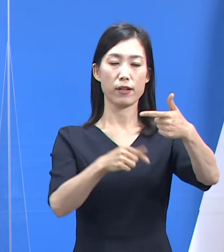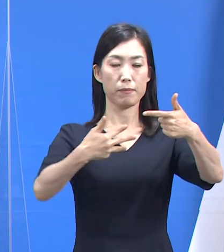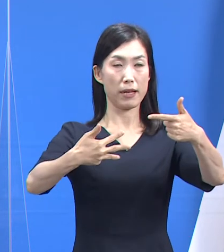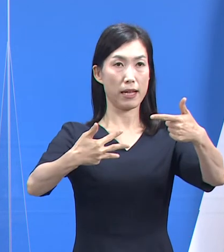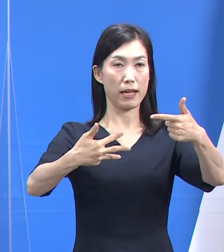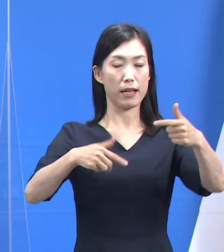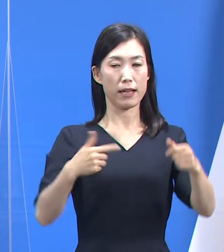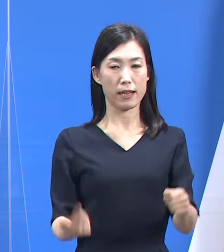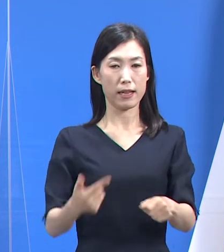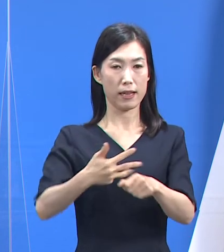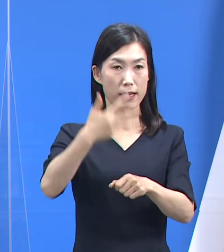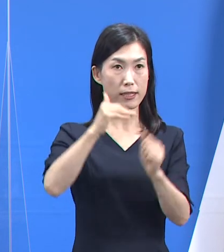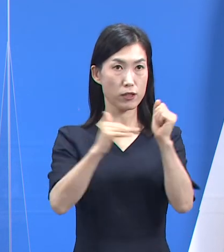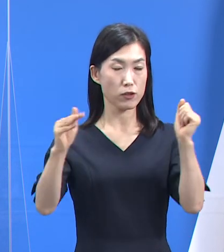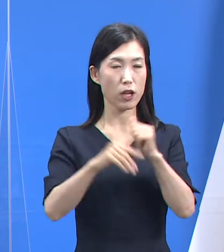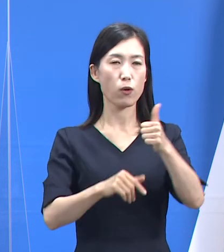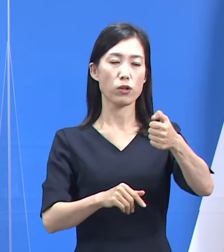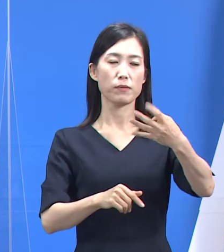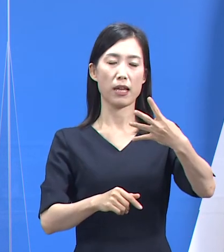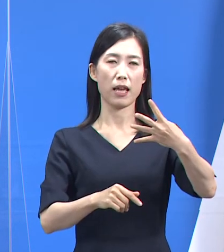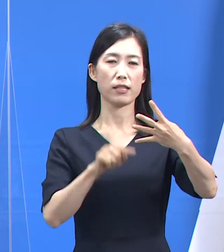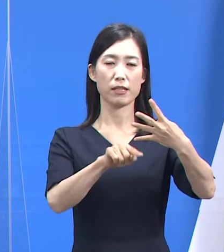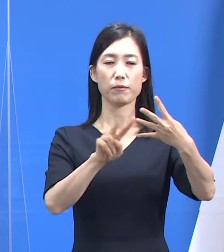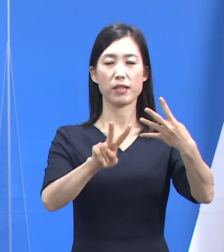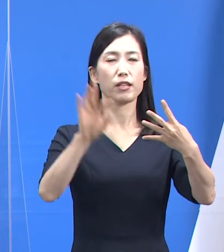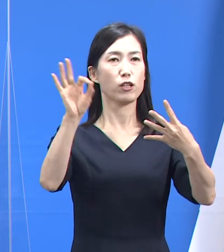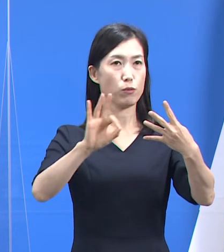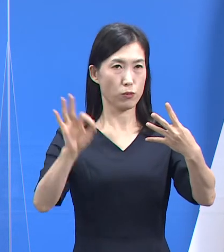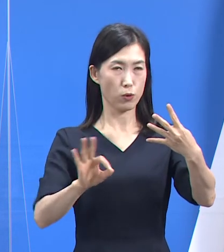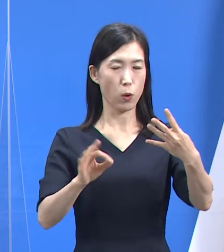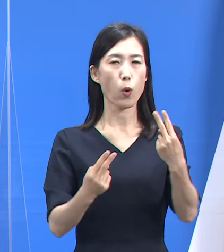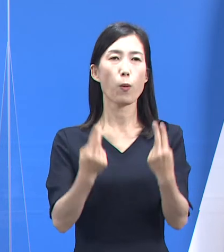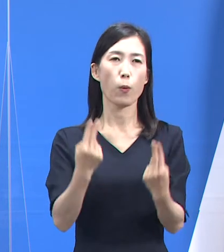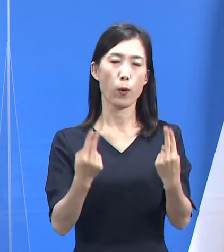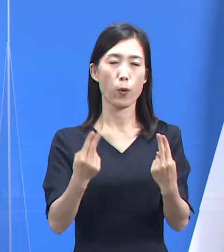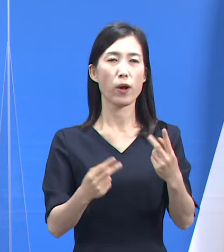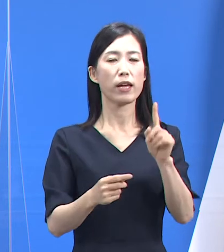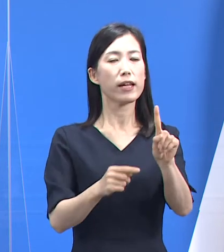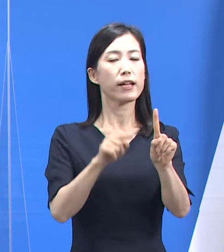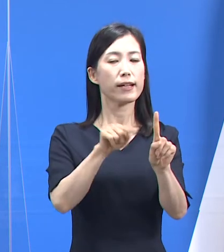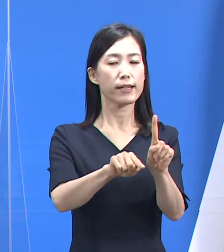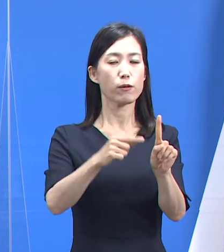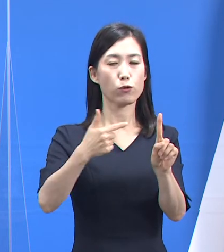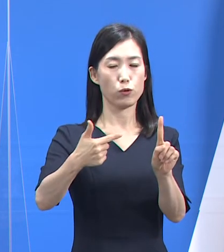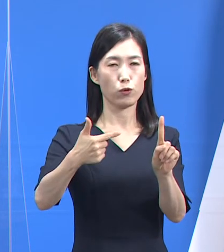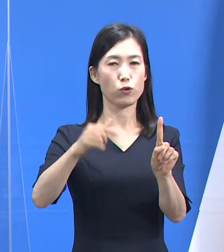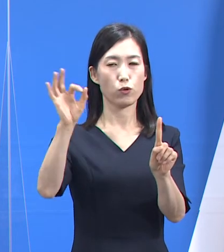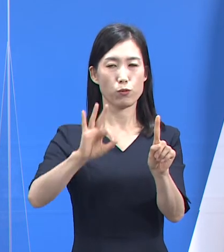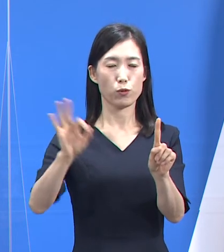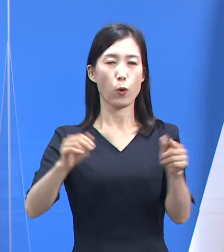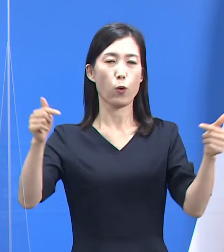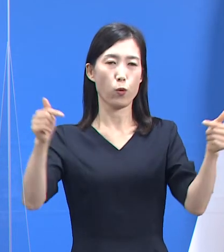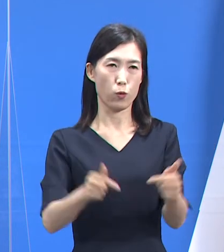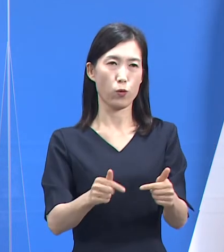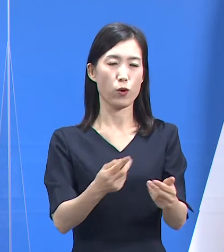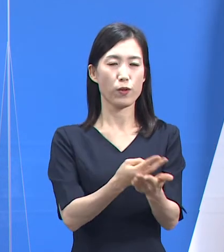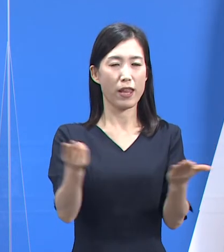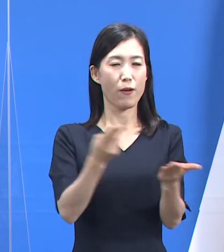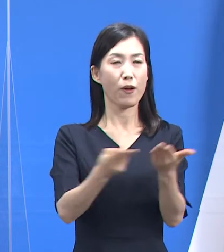20시 기준 54.6% 가동률 대비 1.6%포인트 감소했습니다.